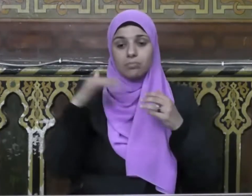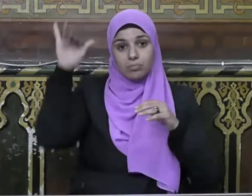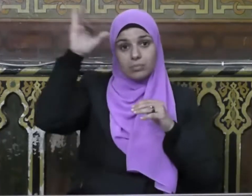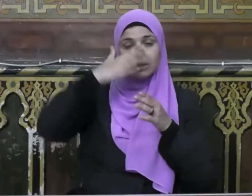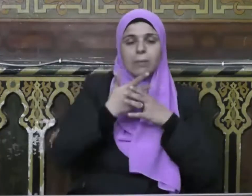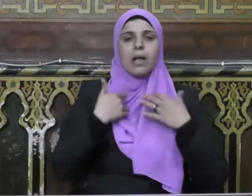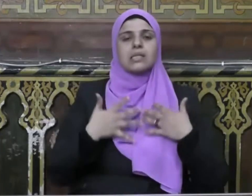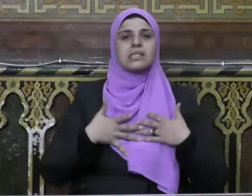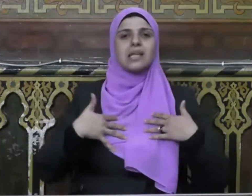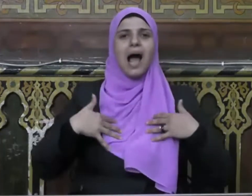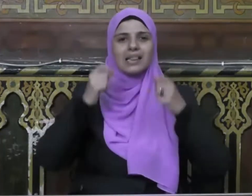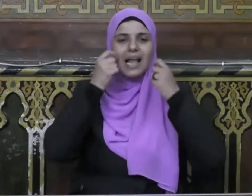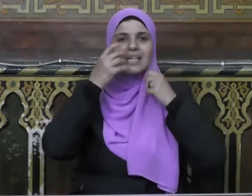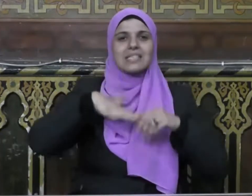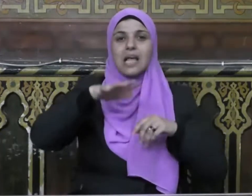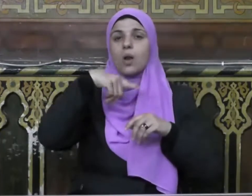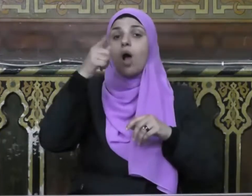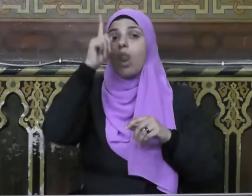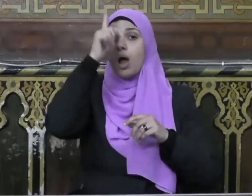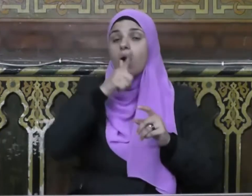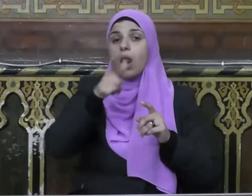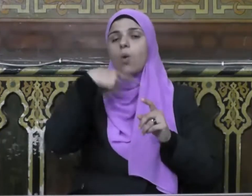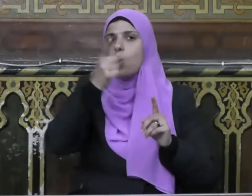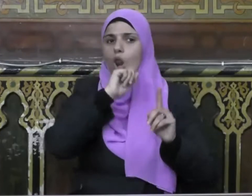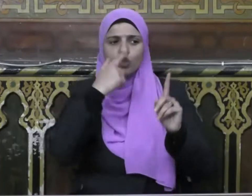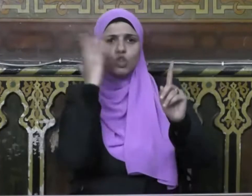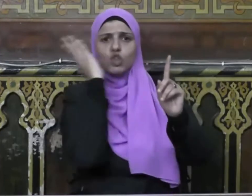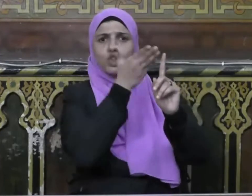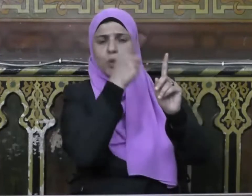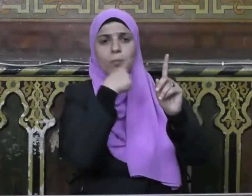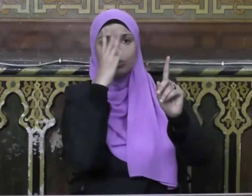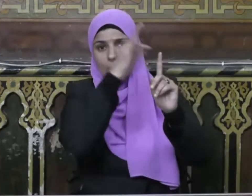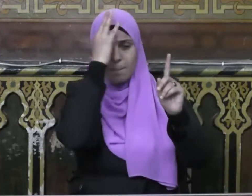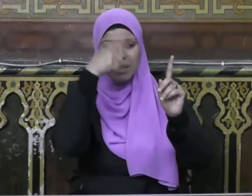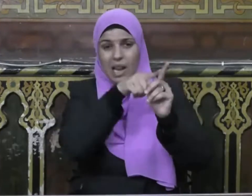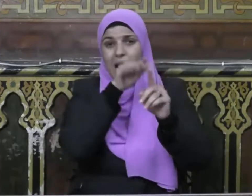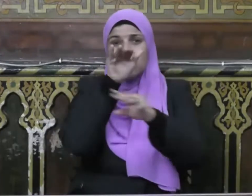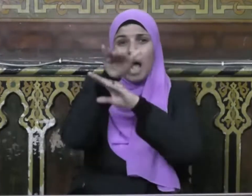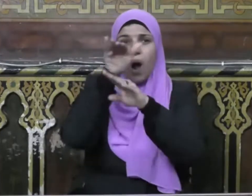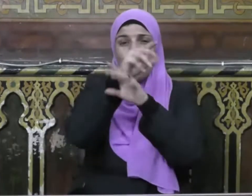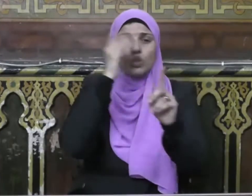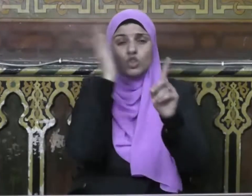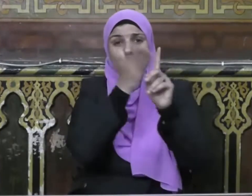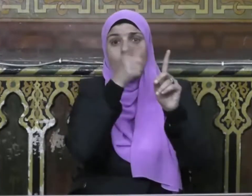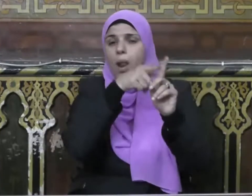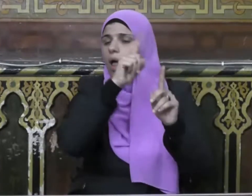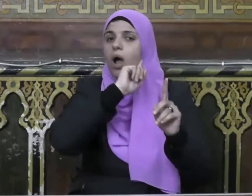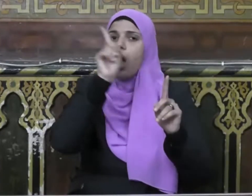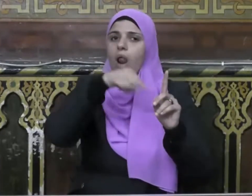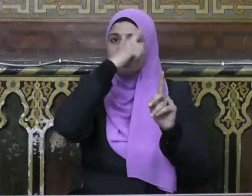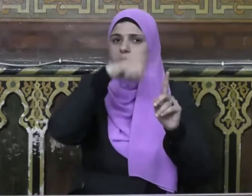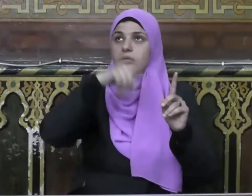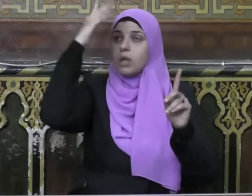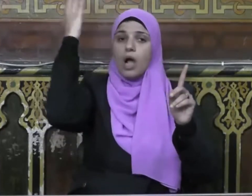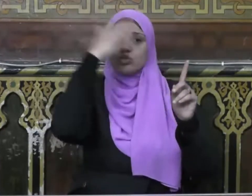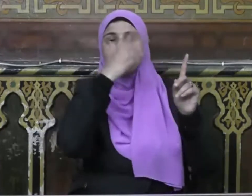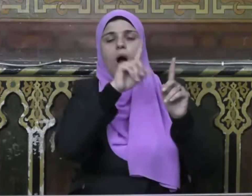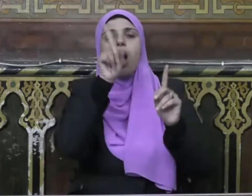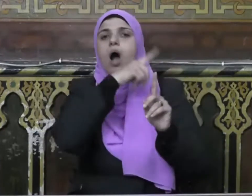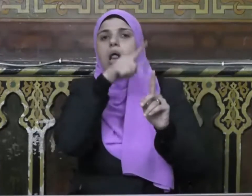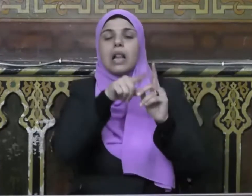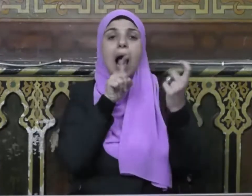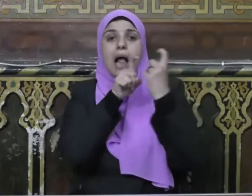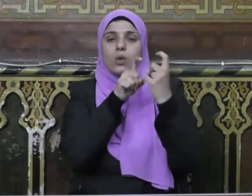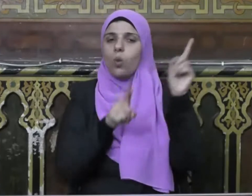لسعادة الإنسان قال تعالى وَلَا تَسُبُّوا الَّذِينَ يَدْعُونَ مِنْ دُونِ اللَّهِ فَيَسُبُّوا اللَّهَ